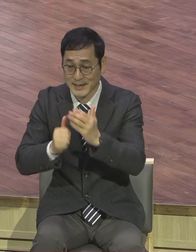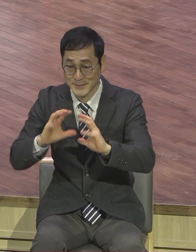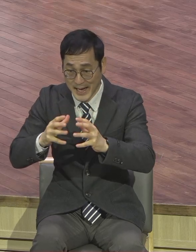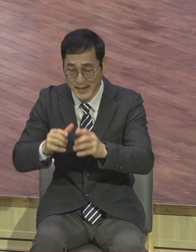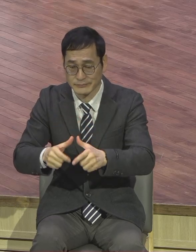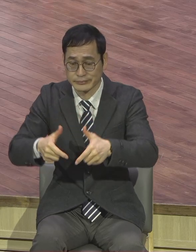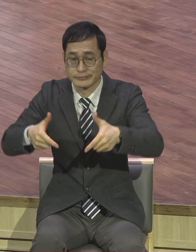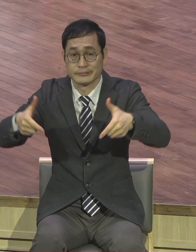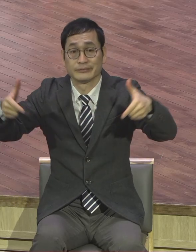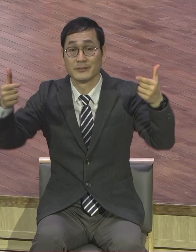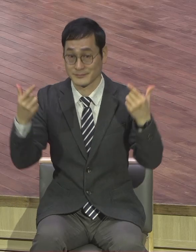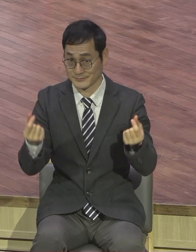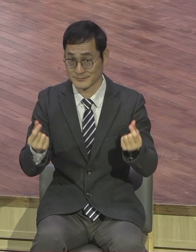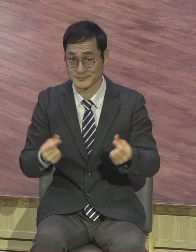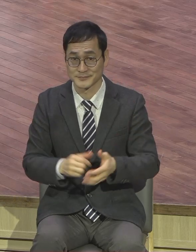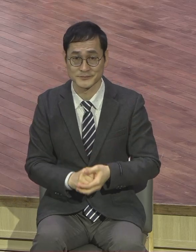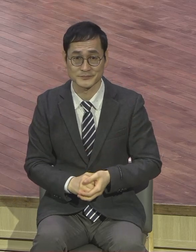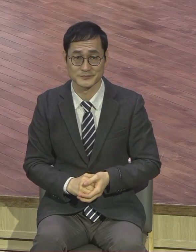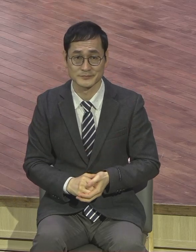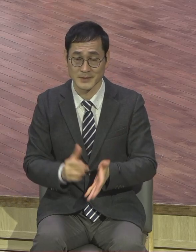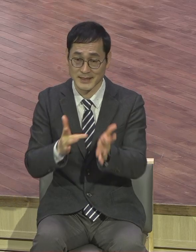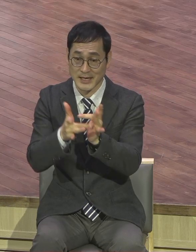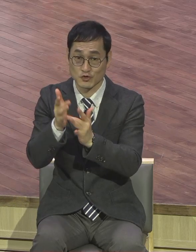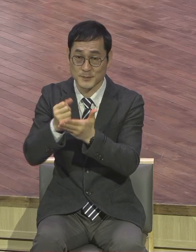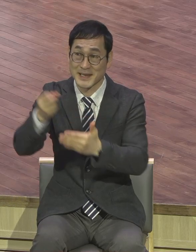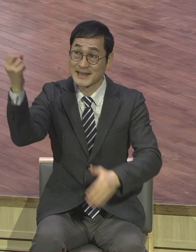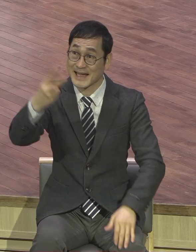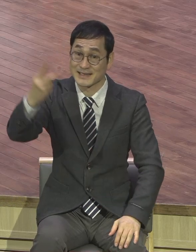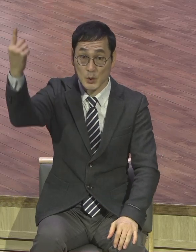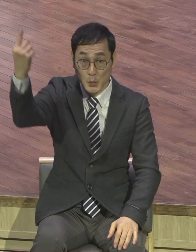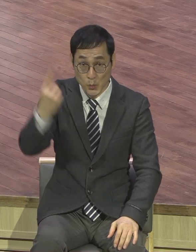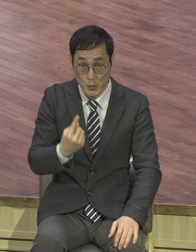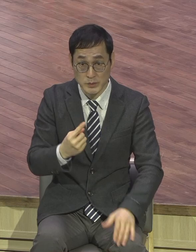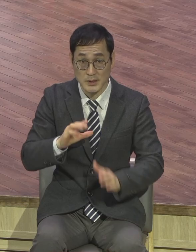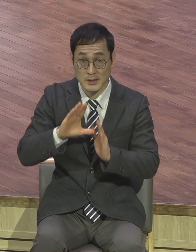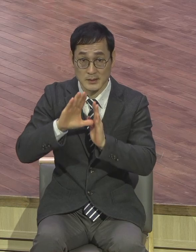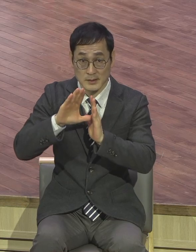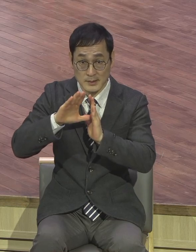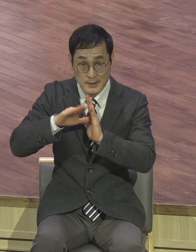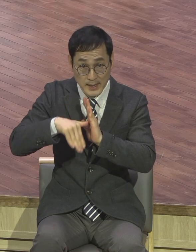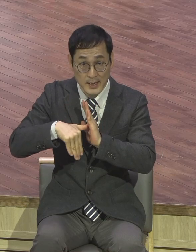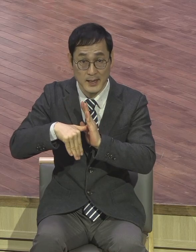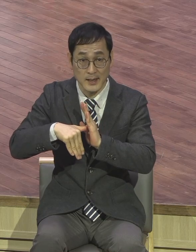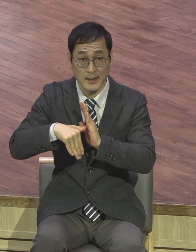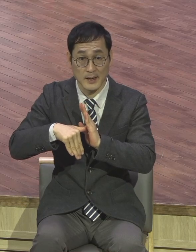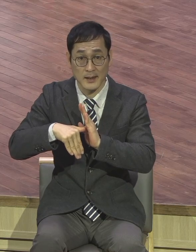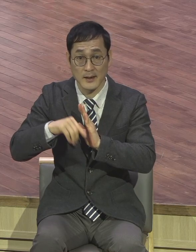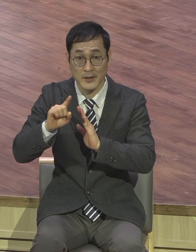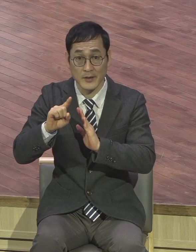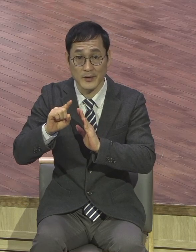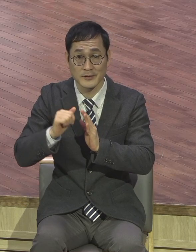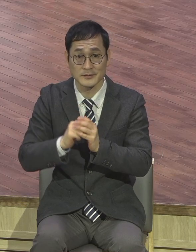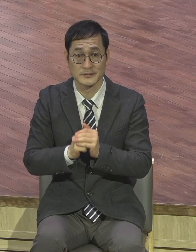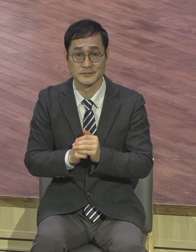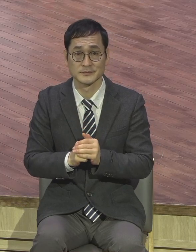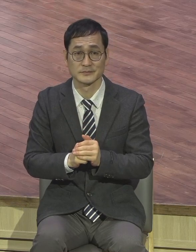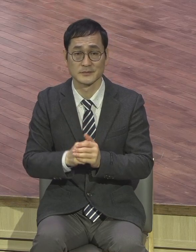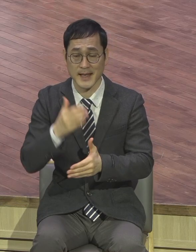예수 그리스도께서 제림하실 그때는 그때는 제림하실 때는 하나님의 나라가 완전히